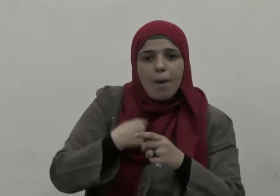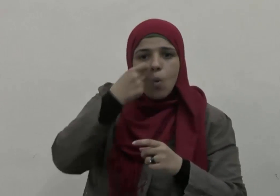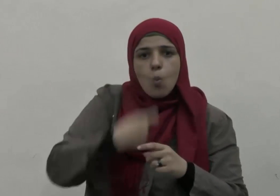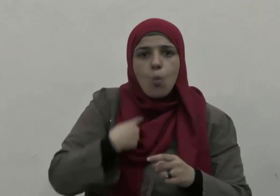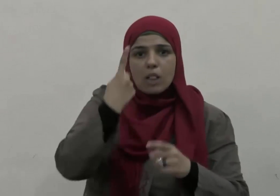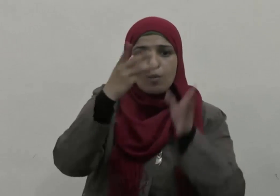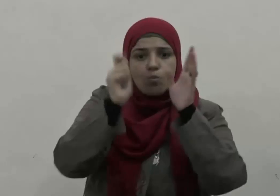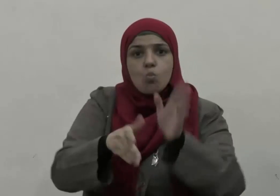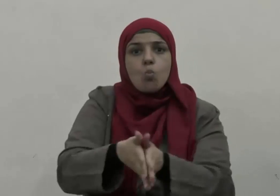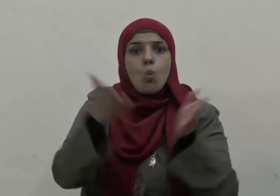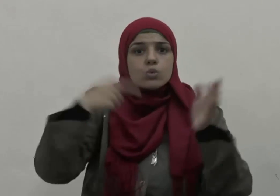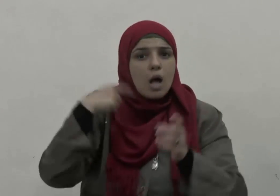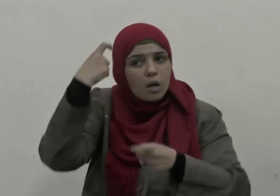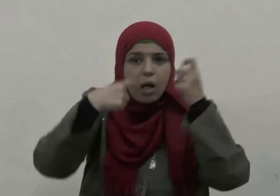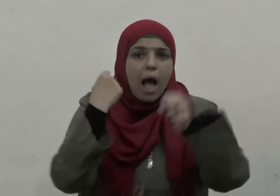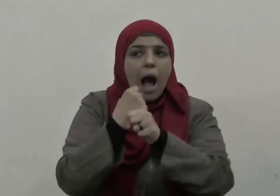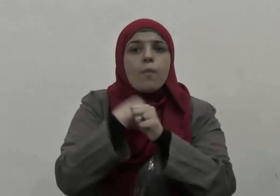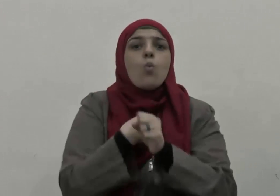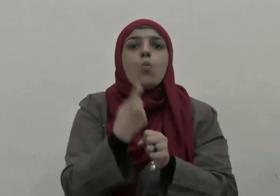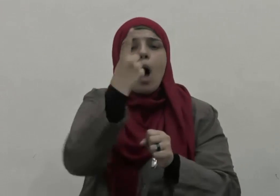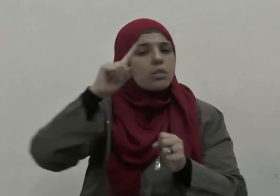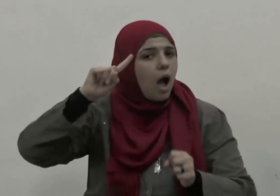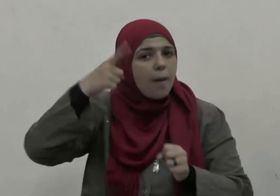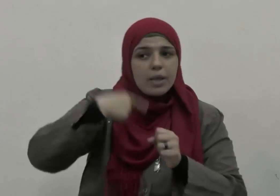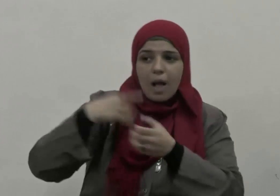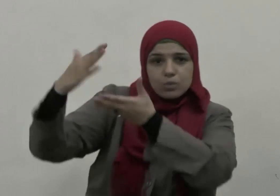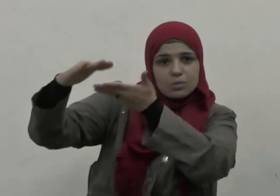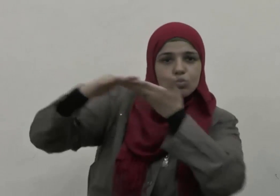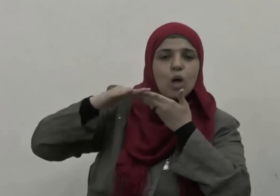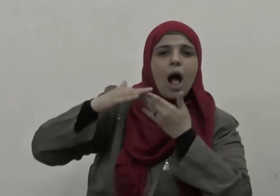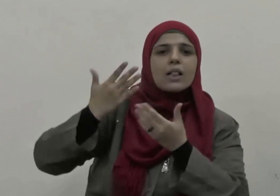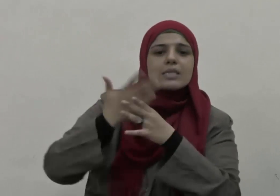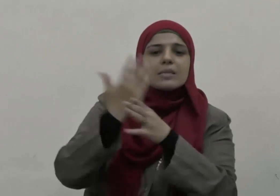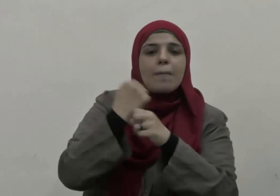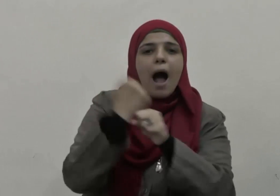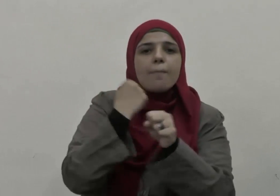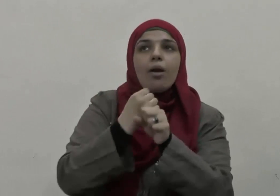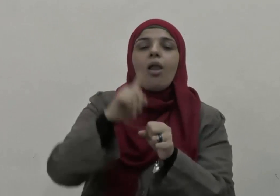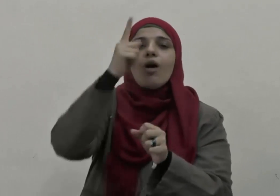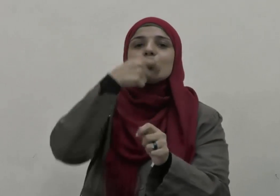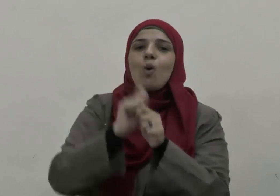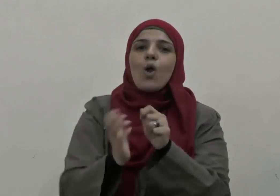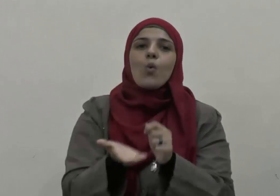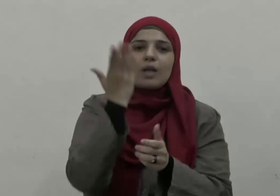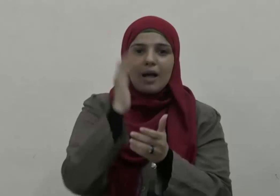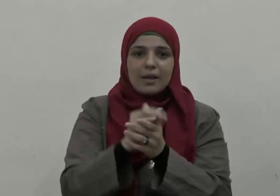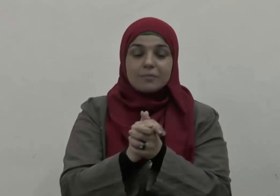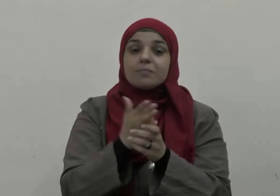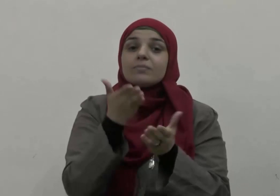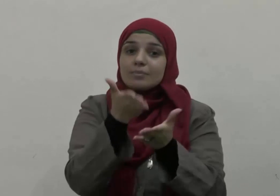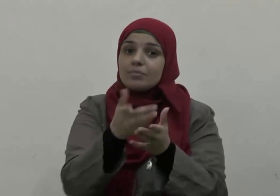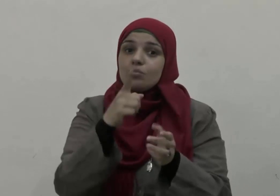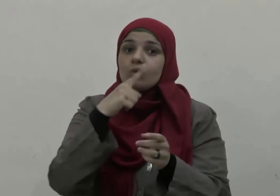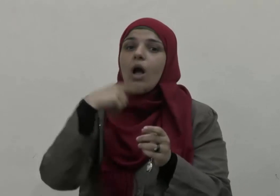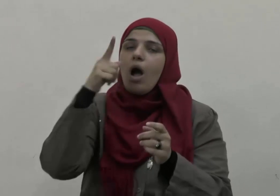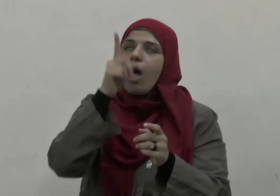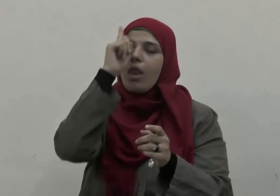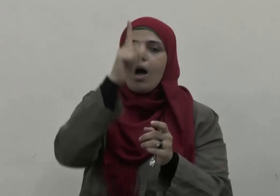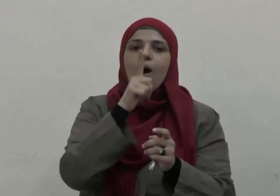سندا وعونا له في المهمة التي كلفه الله بها وفي ذلك يقول